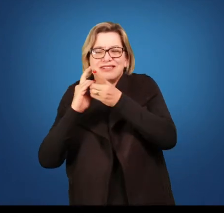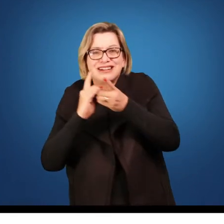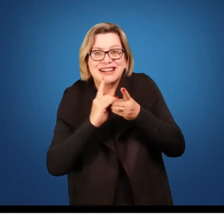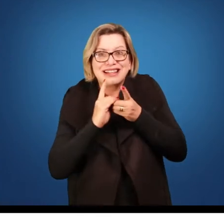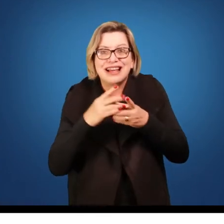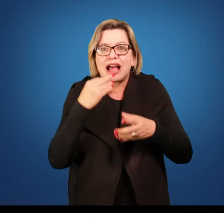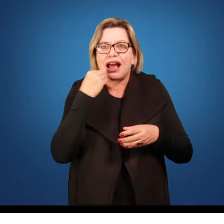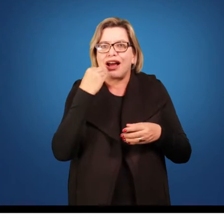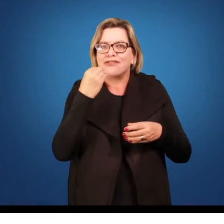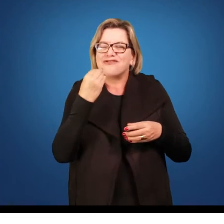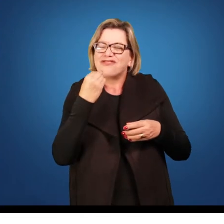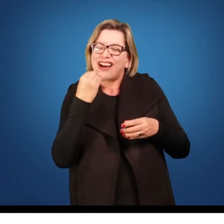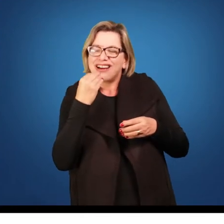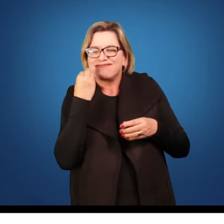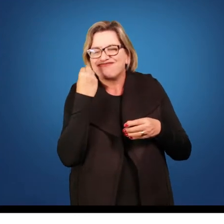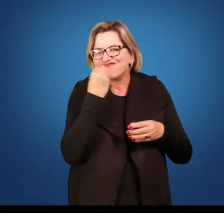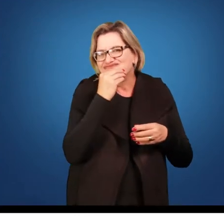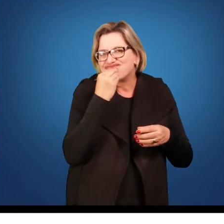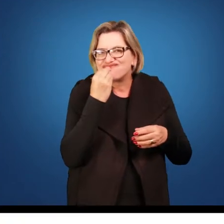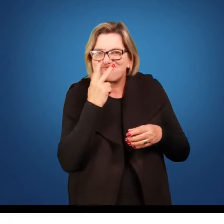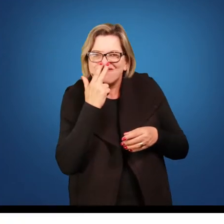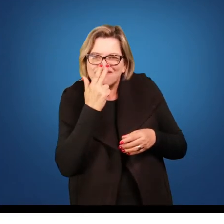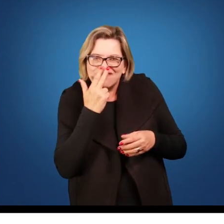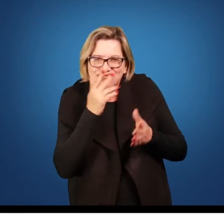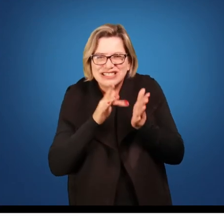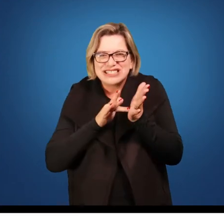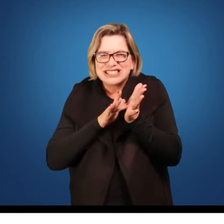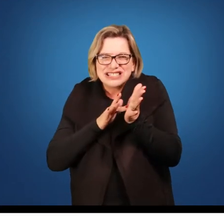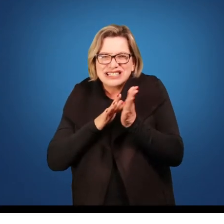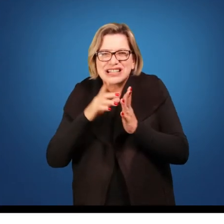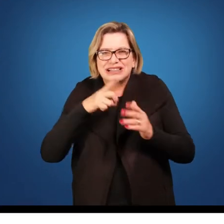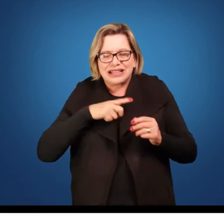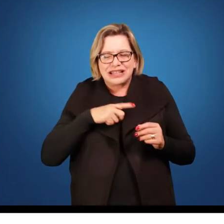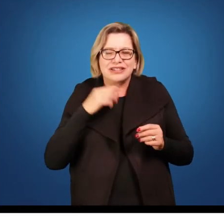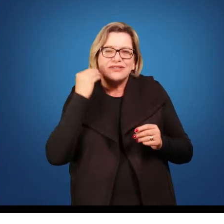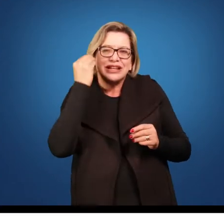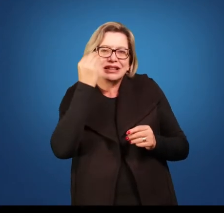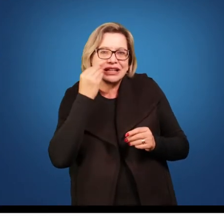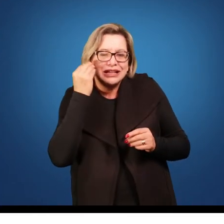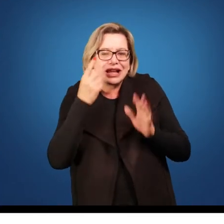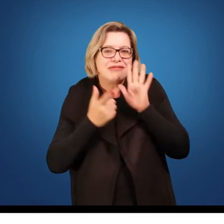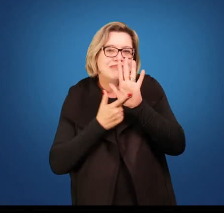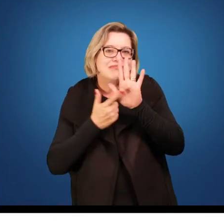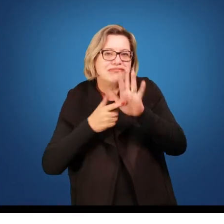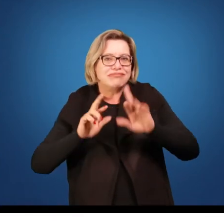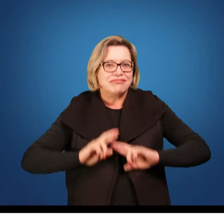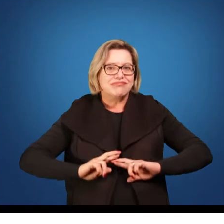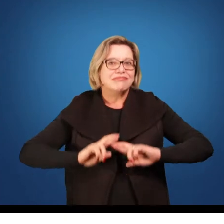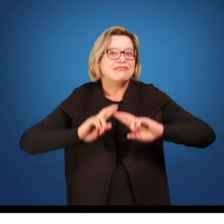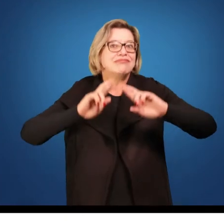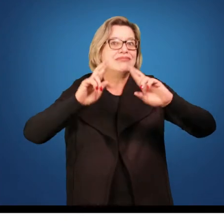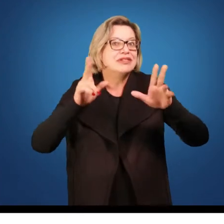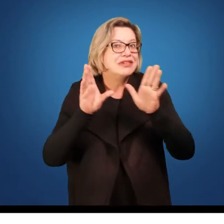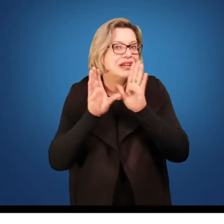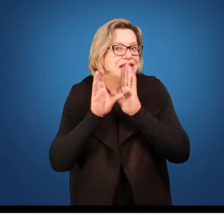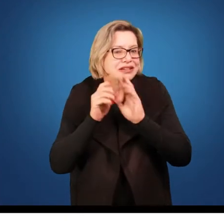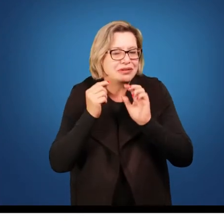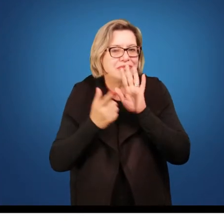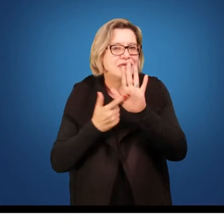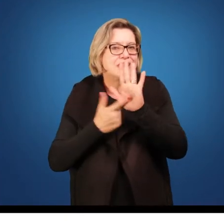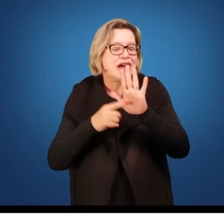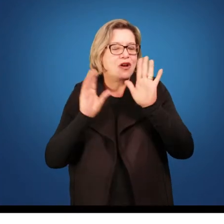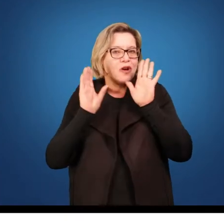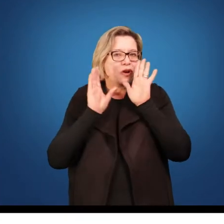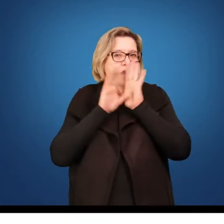temos, assim, pseudo-democracias. E a gente vai tentar trabalhar essa diferença, sobretudo dos conceitos